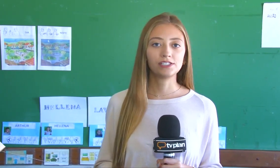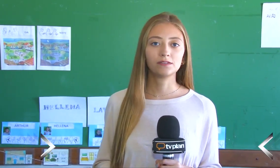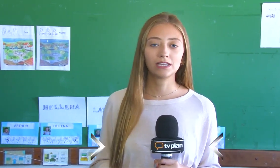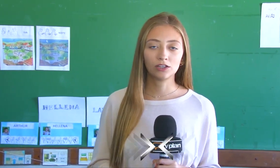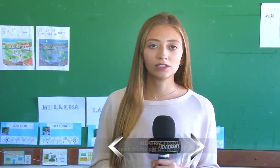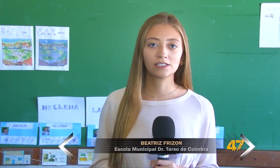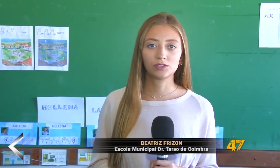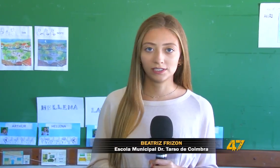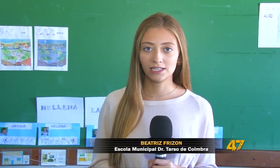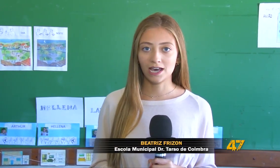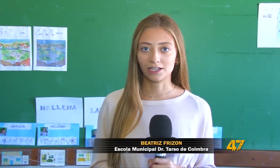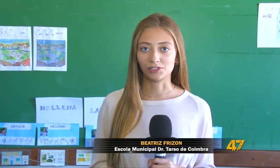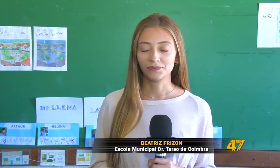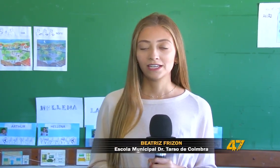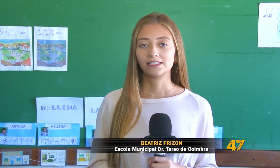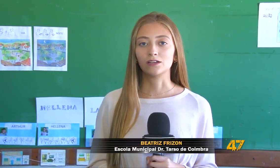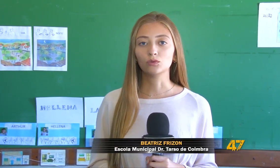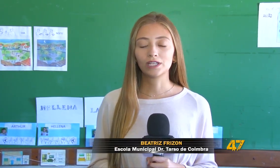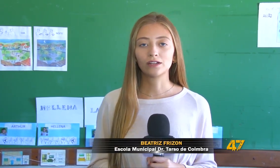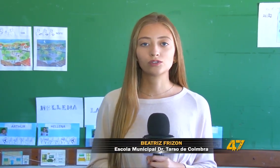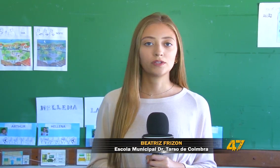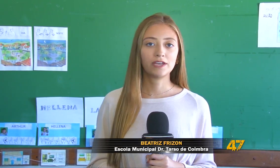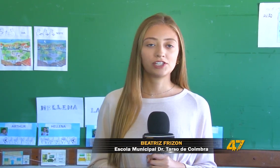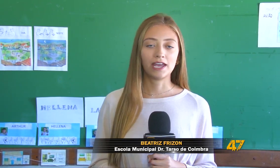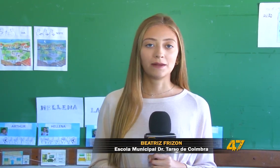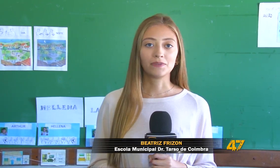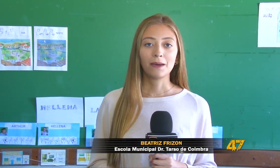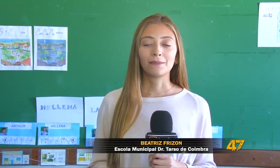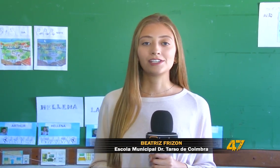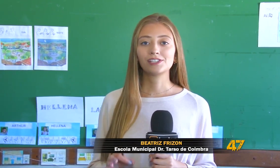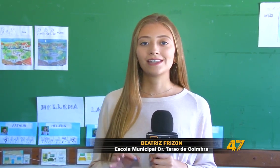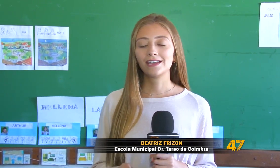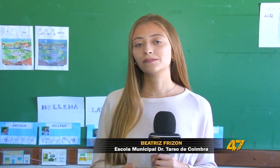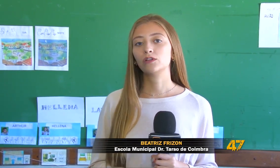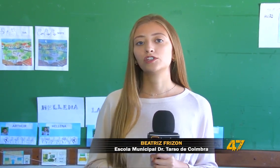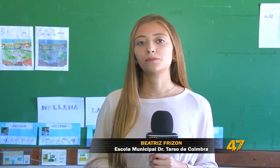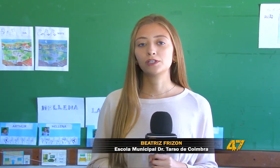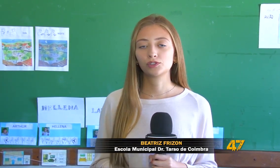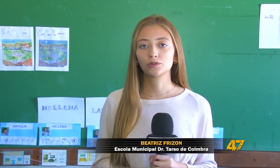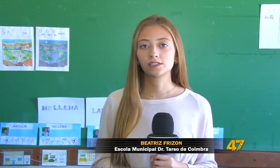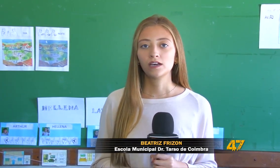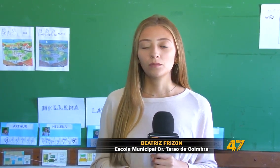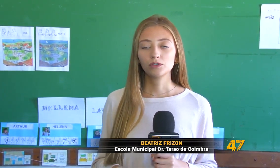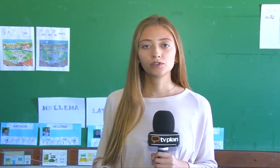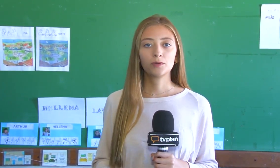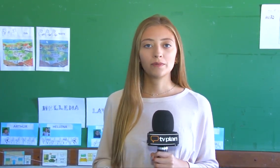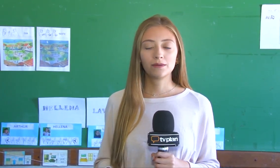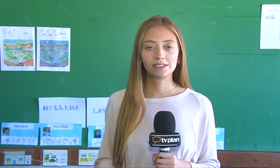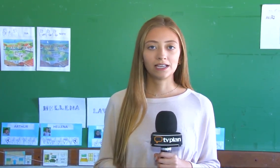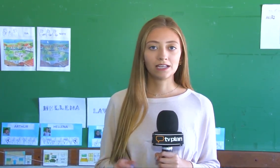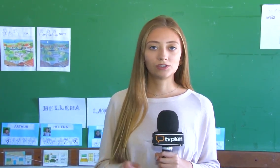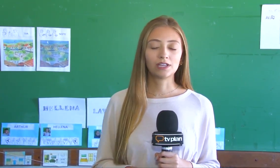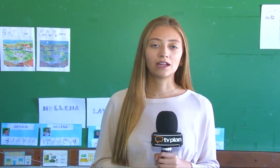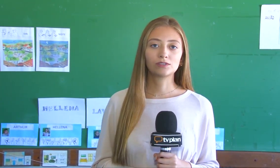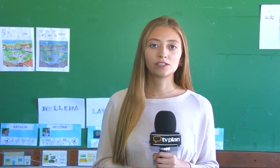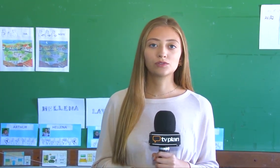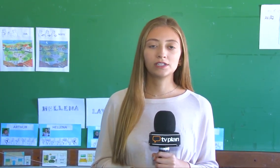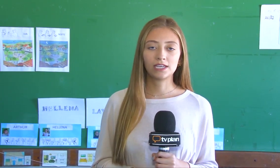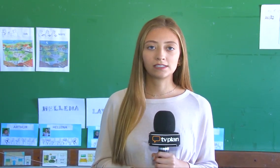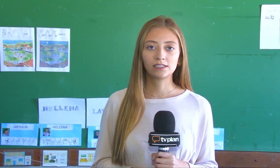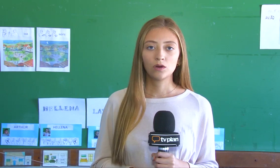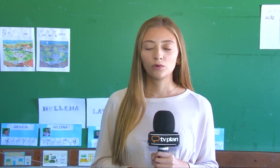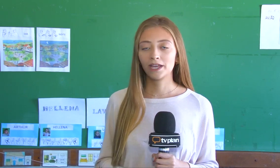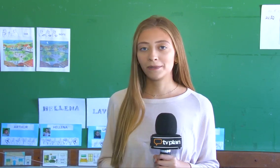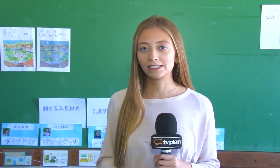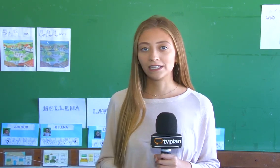importantíssima da nossa sociedade. Segundo dados do IBGE, mais de 10 milhões de pessoas possuem problemas relacionados à